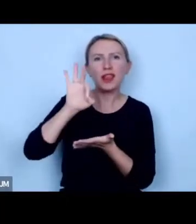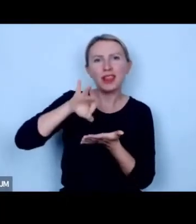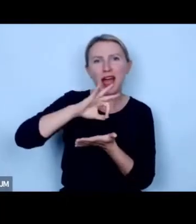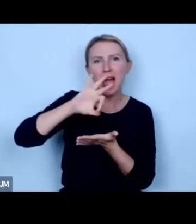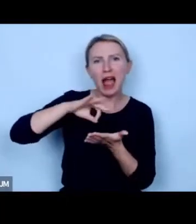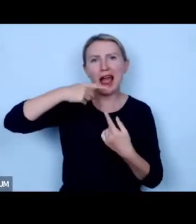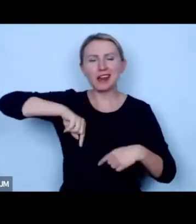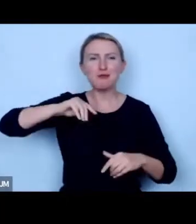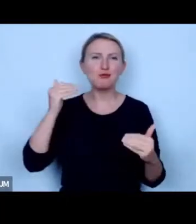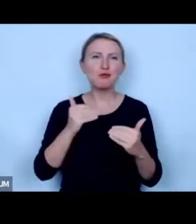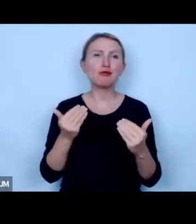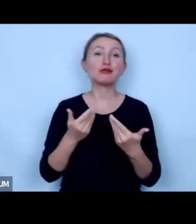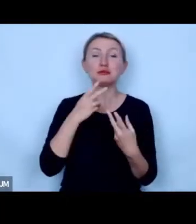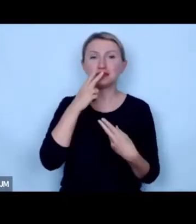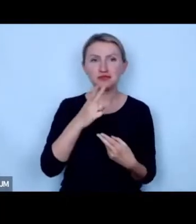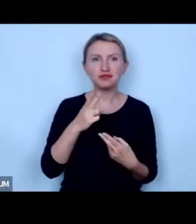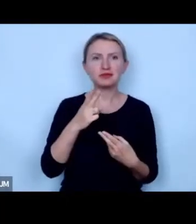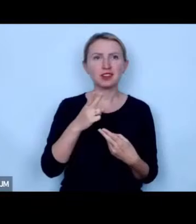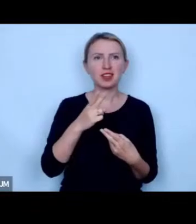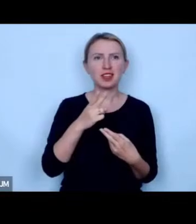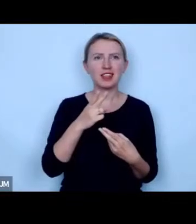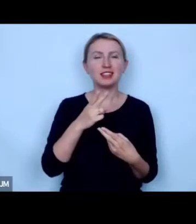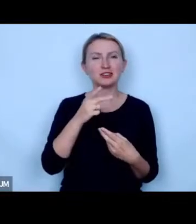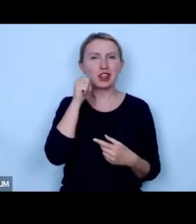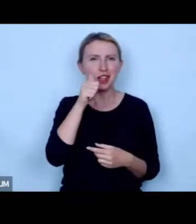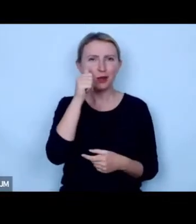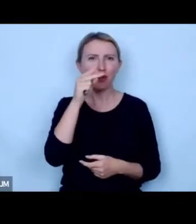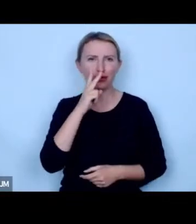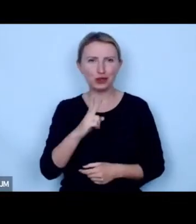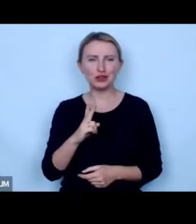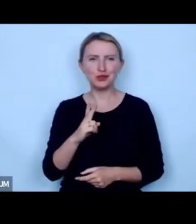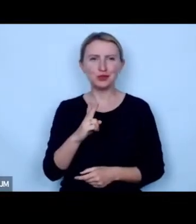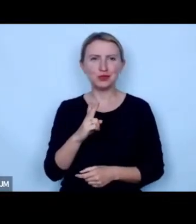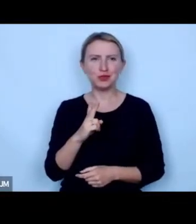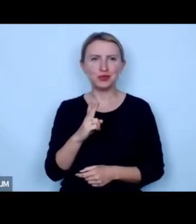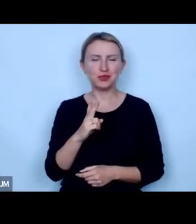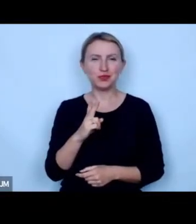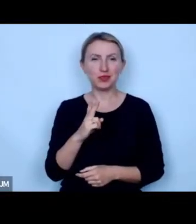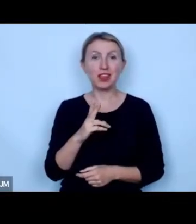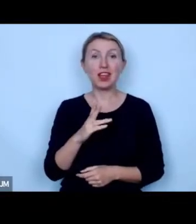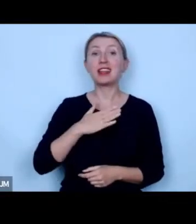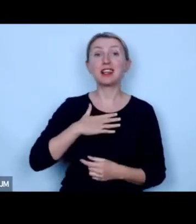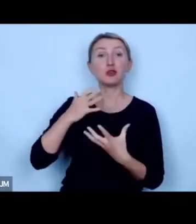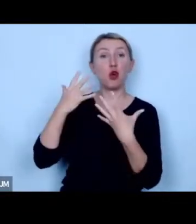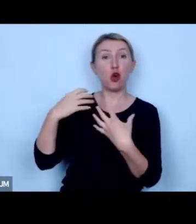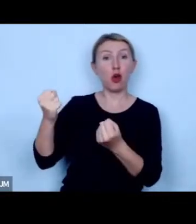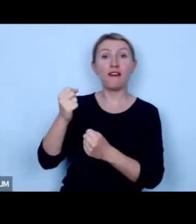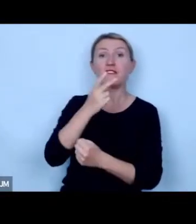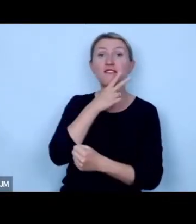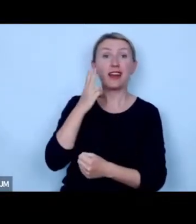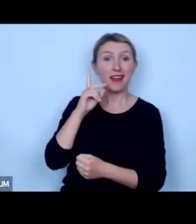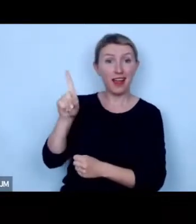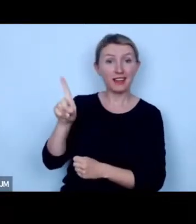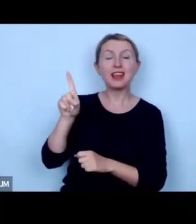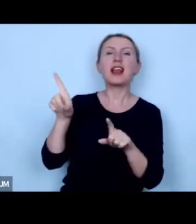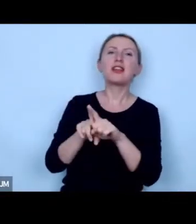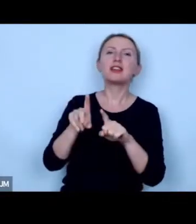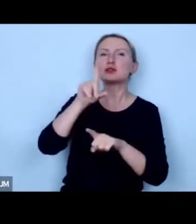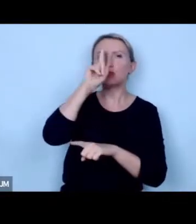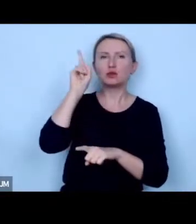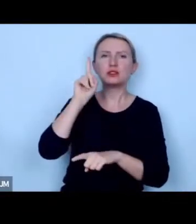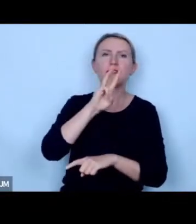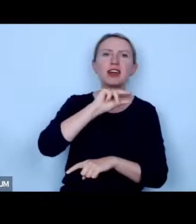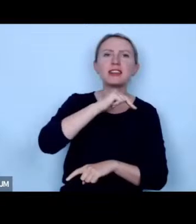się po prostu liczyć z tym i się liczymy z tym na co dzień że jednocześnie naszymi odbiercami są weganie ale też ludzie którzy są